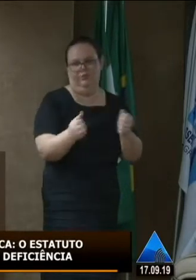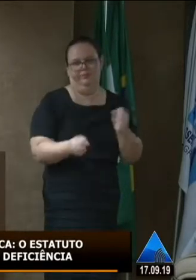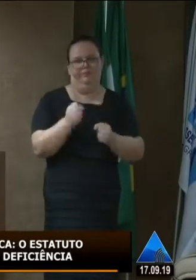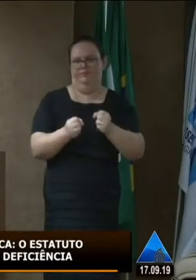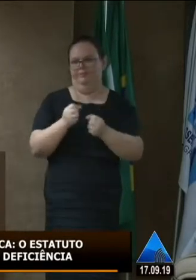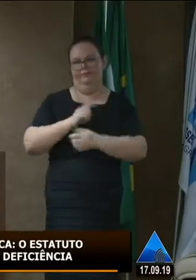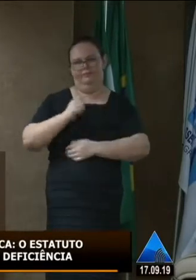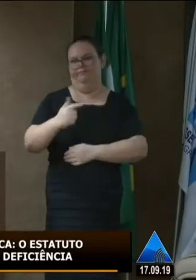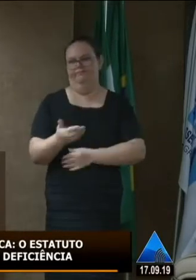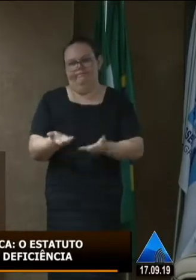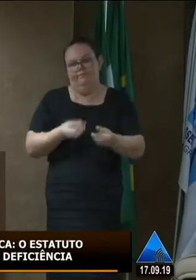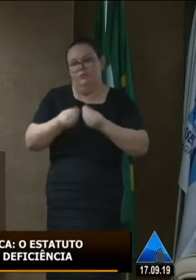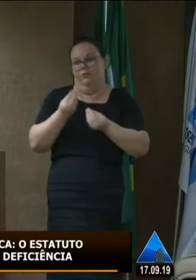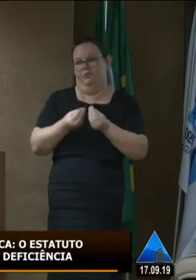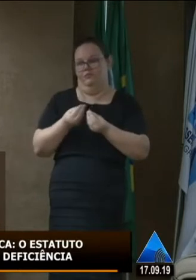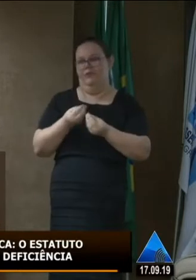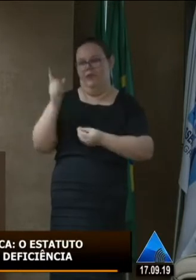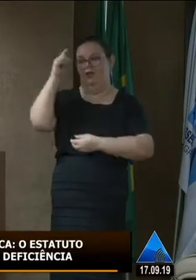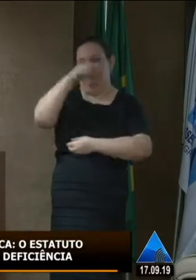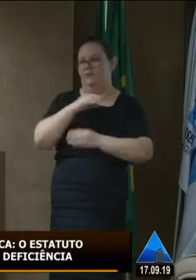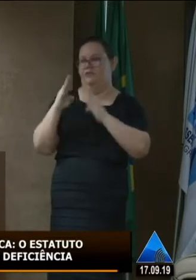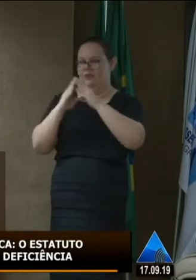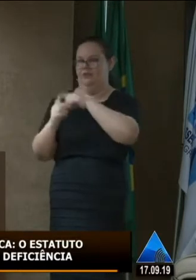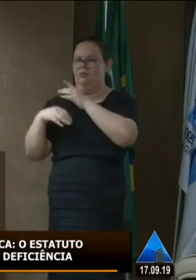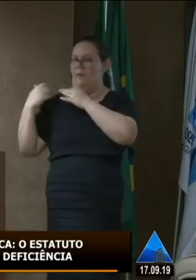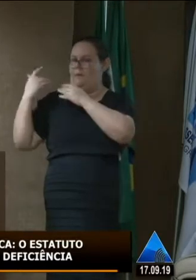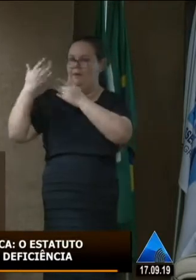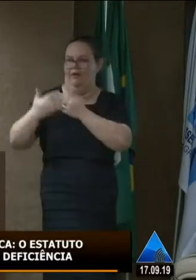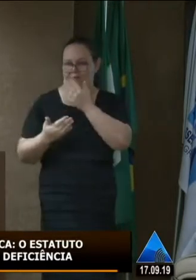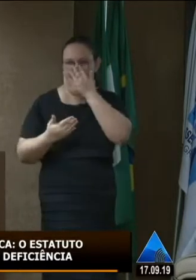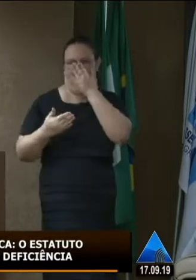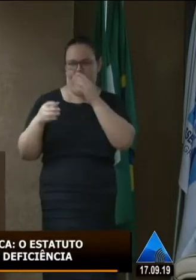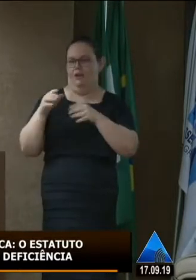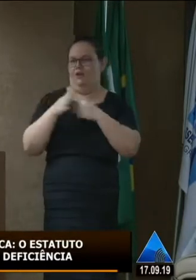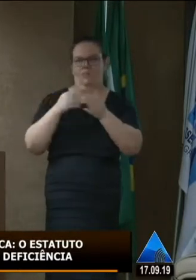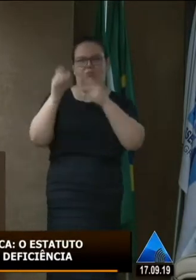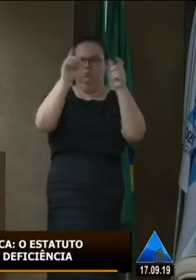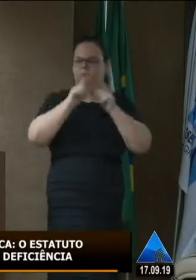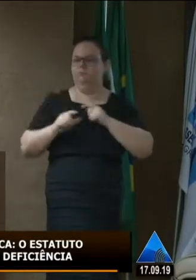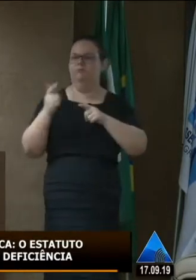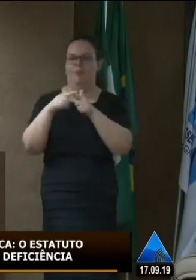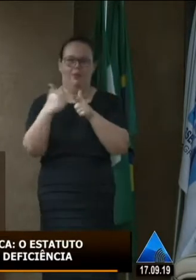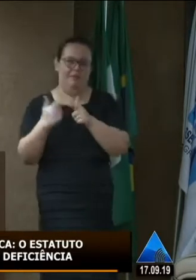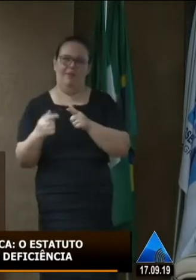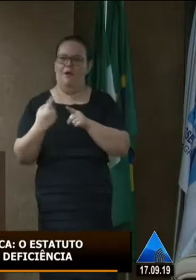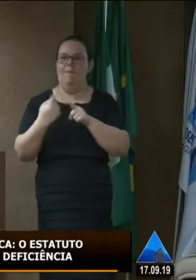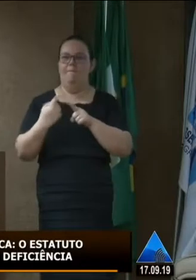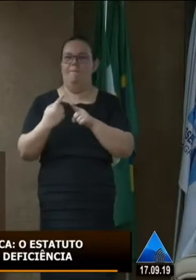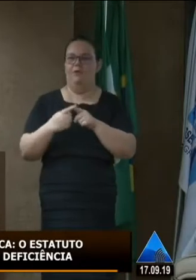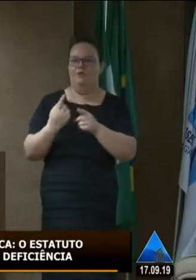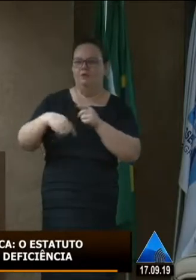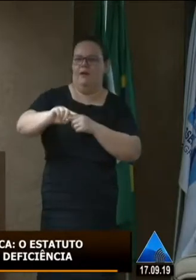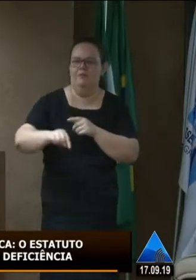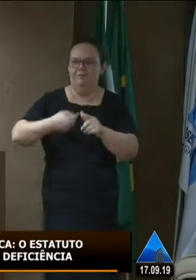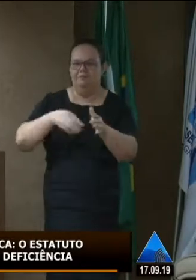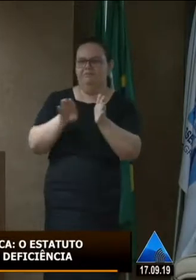casa eu vivo isso na minha casa há anos todo canto que vai é um problema é um problema para sair é problema para